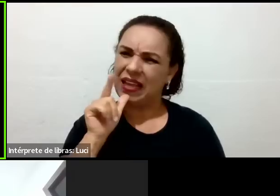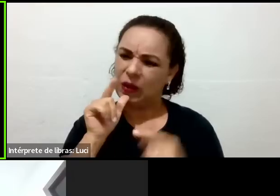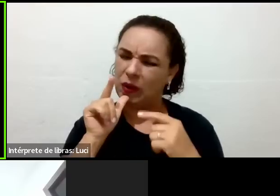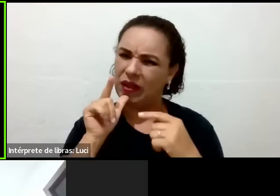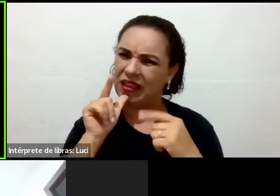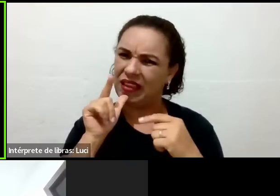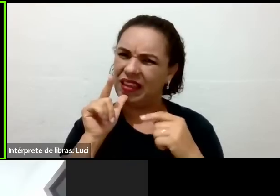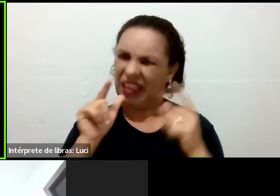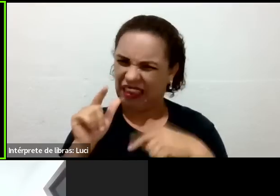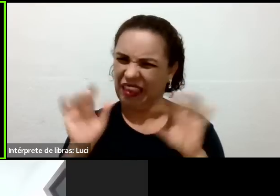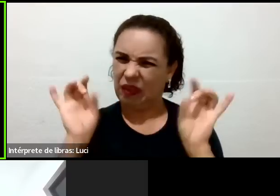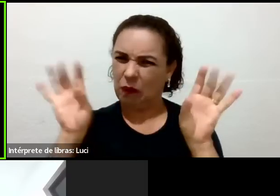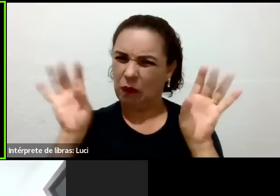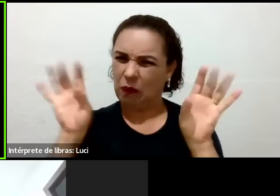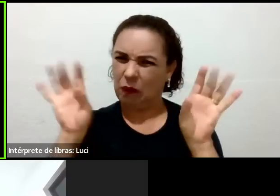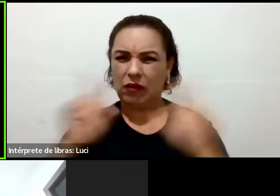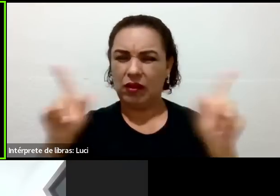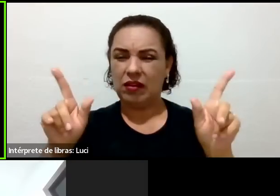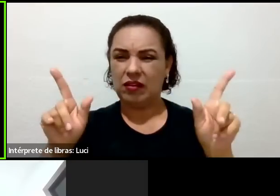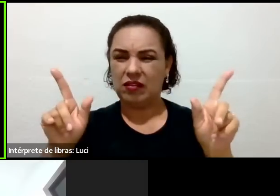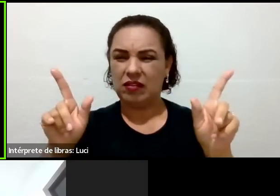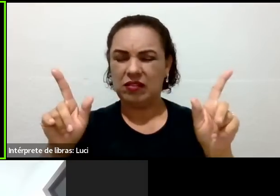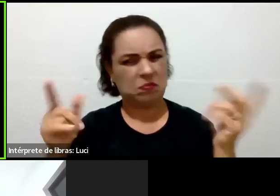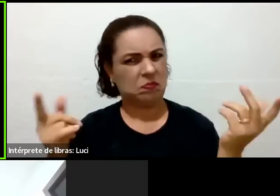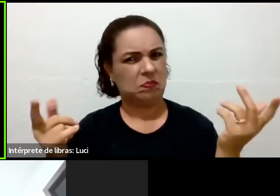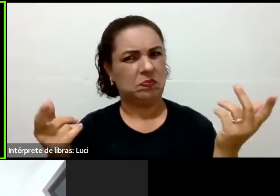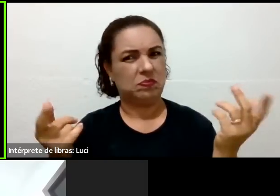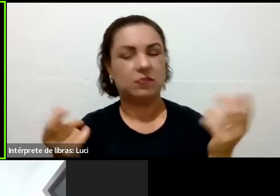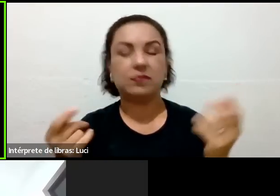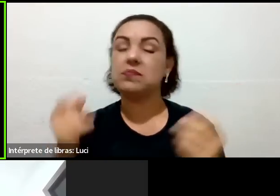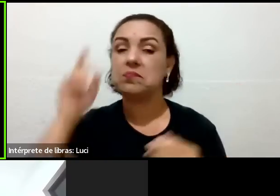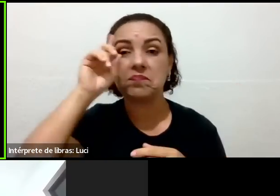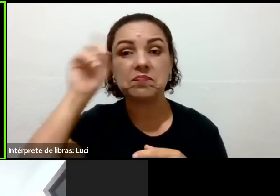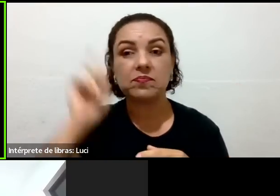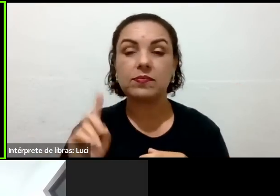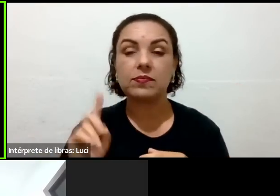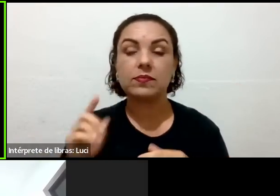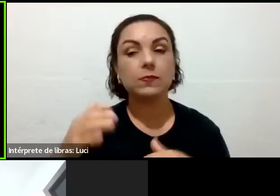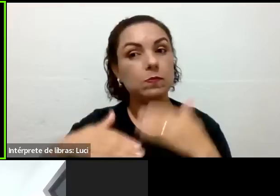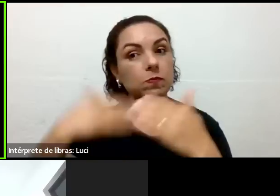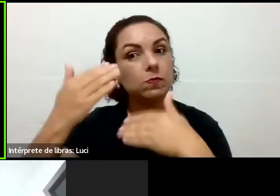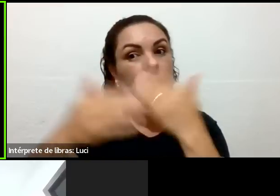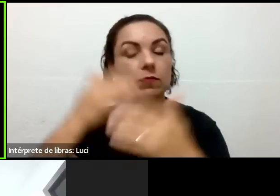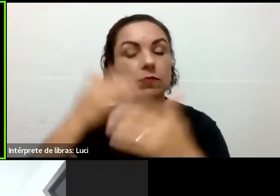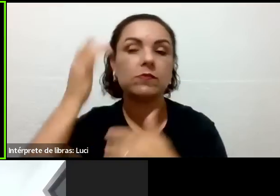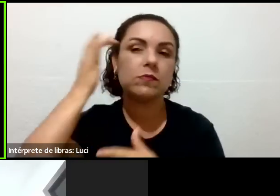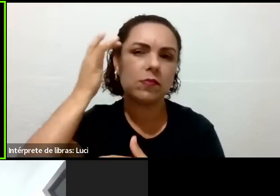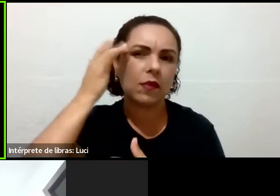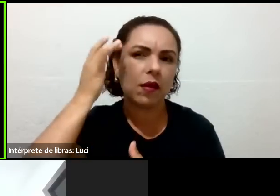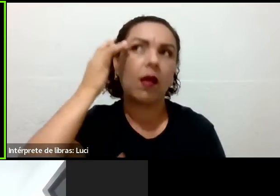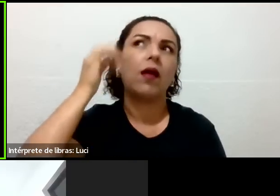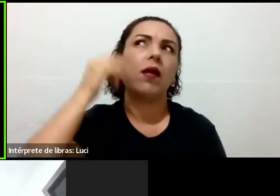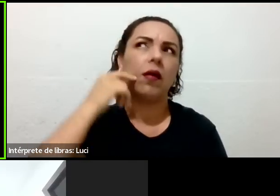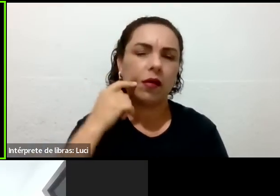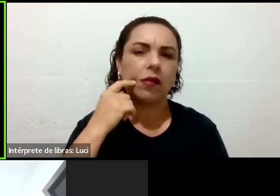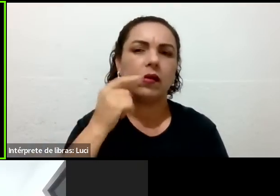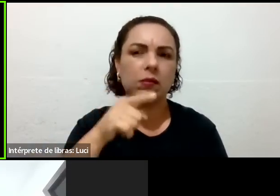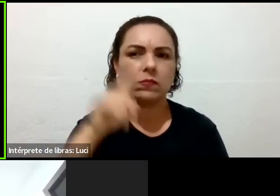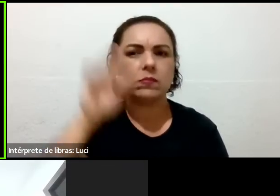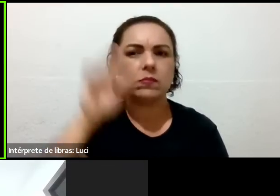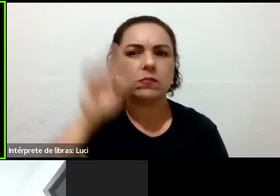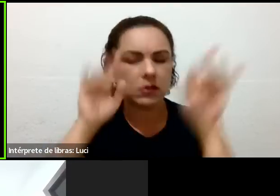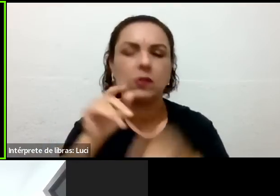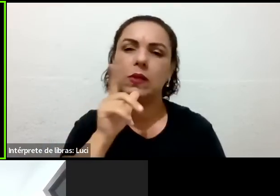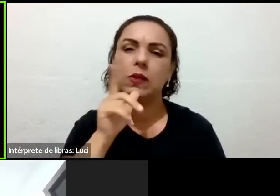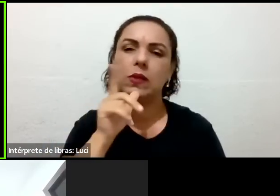que... É lógico, eu fui crescendo, amadurecendo, e eu percebi que a água pode fazer mais. Porém, eu pensava não ter pedra nos